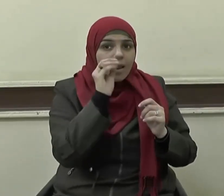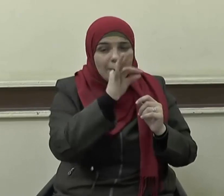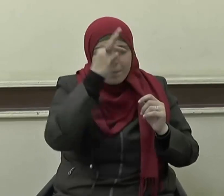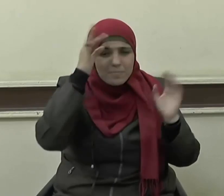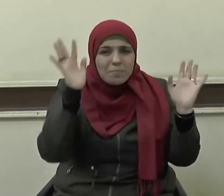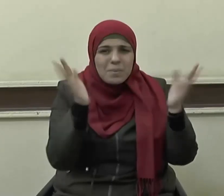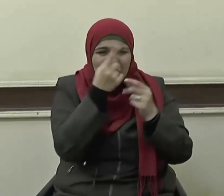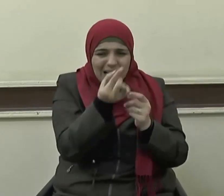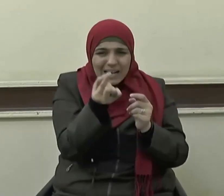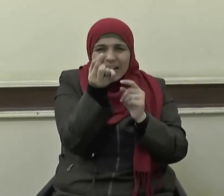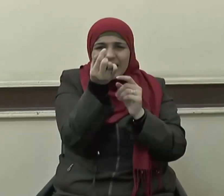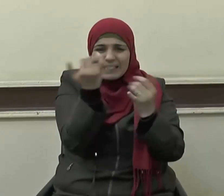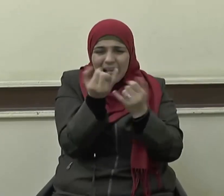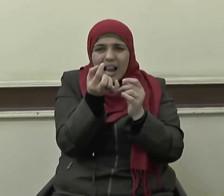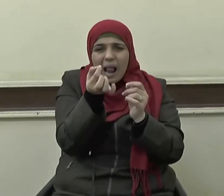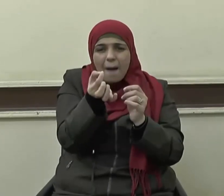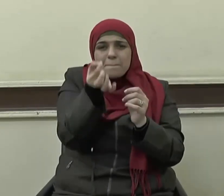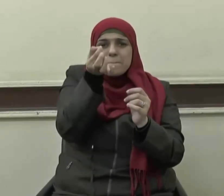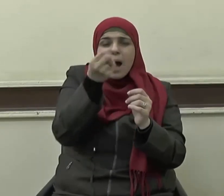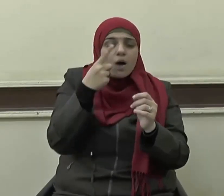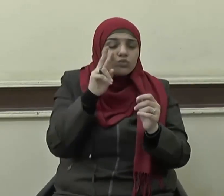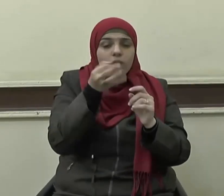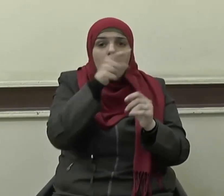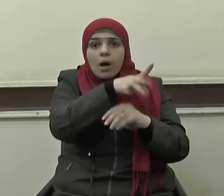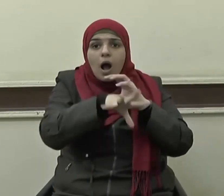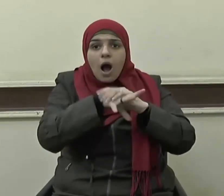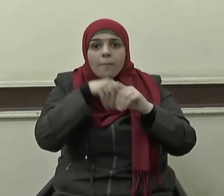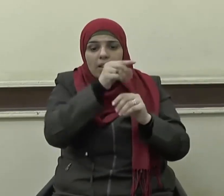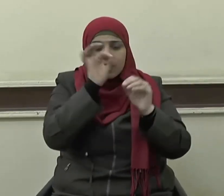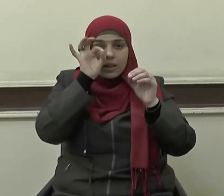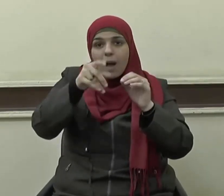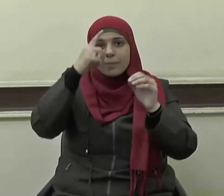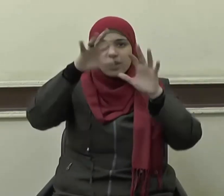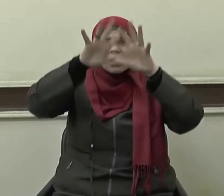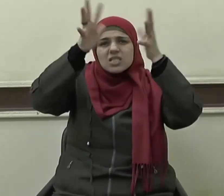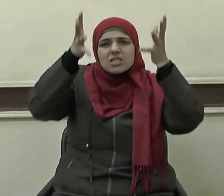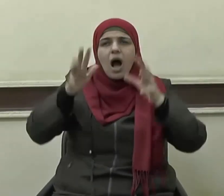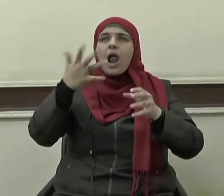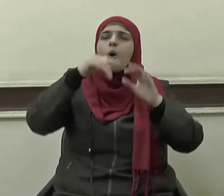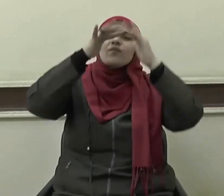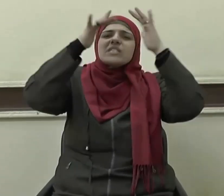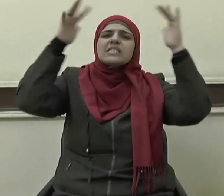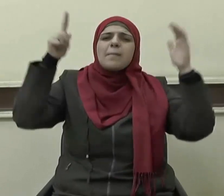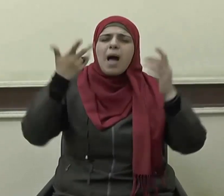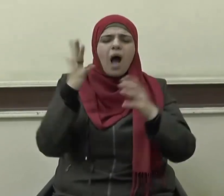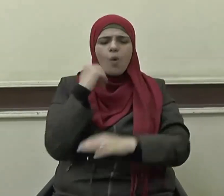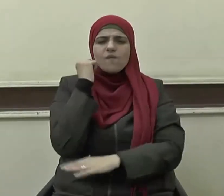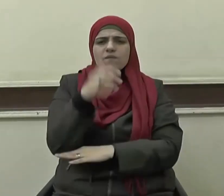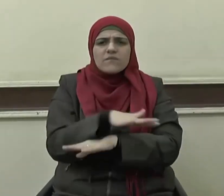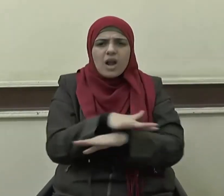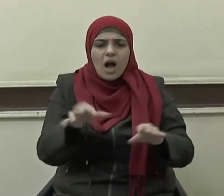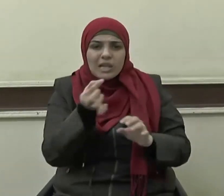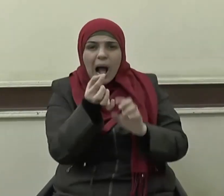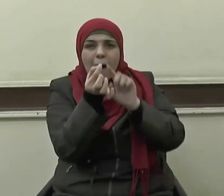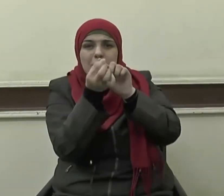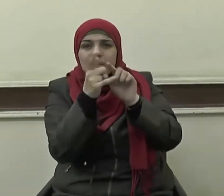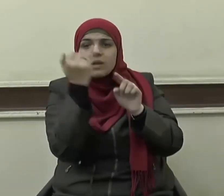حبة من خردل فتقم في صخرة أو في السماوات أو في الأرض يأتي بها الله